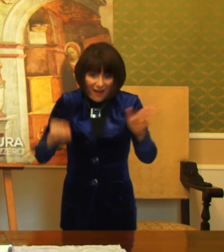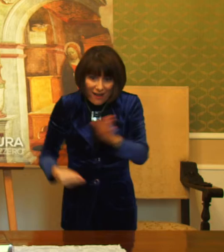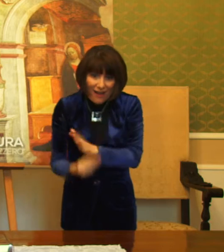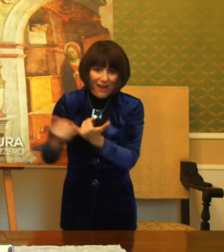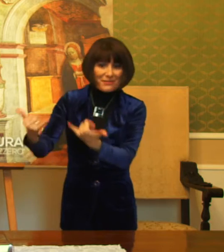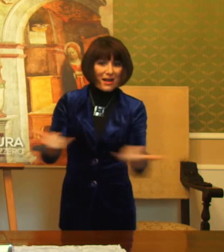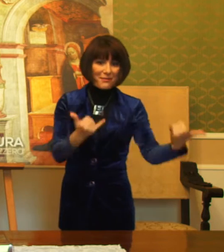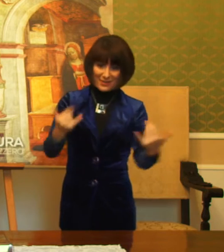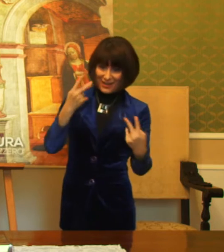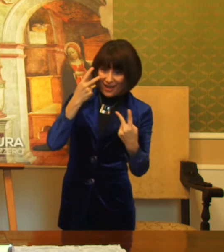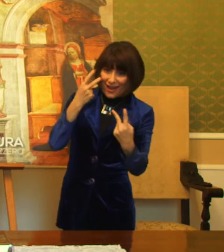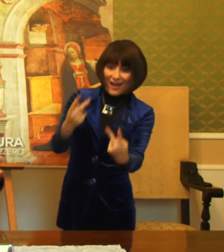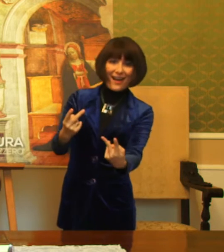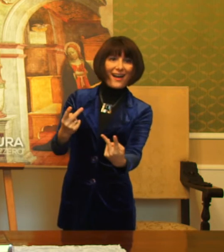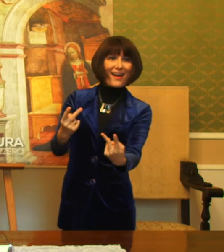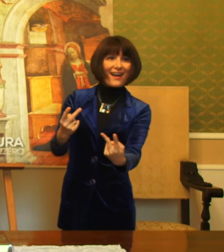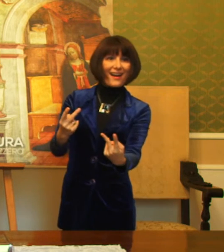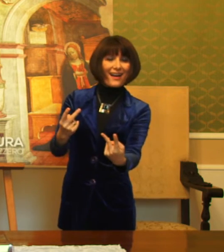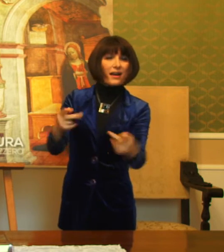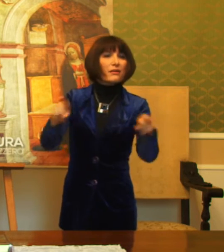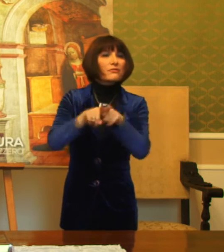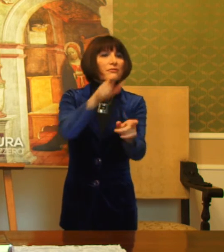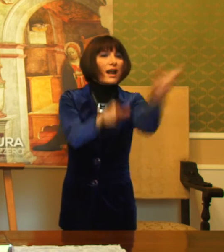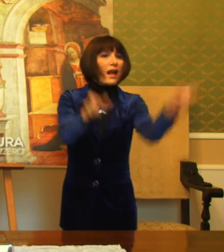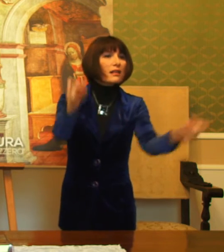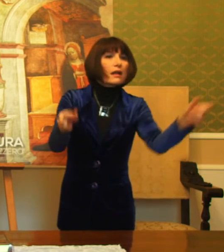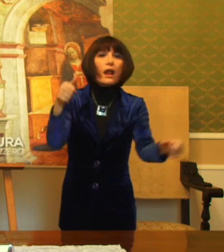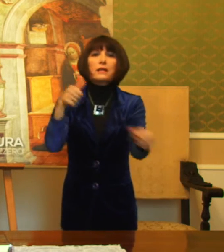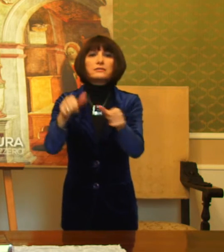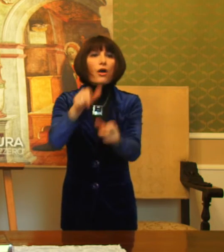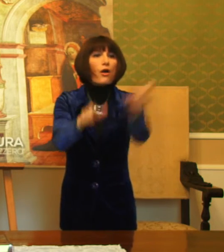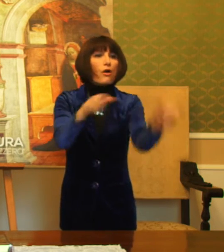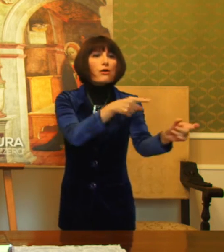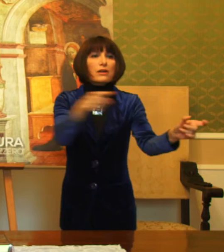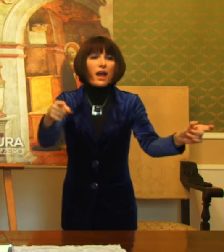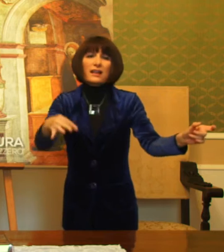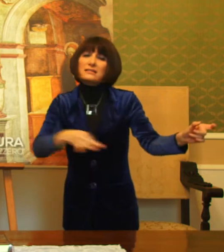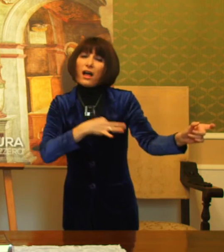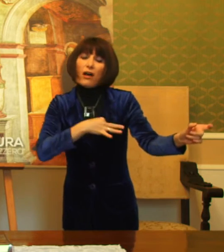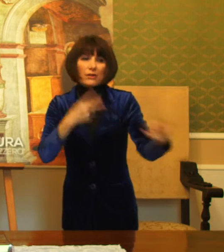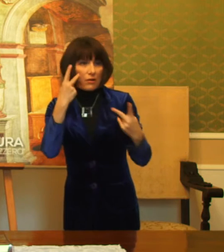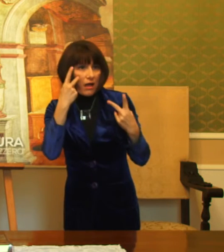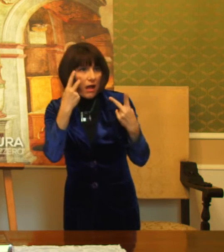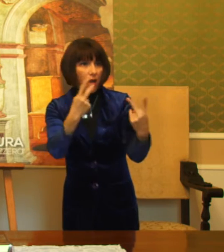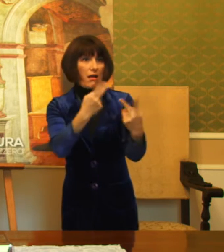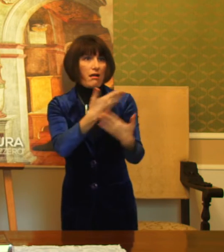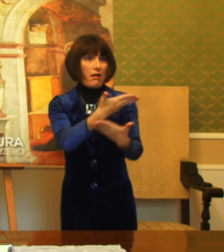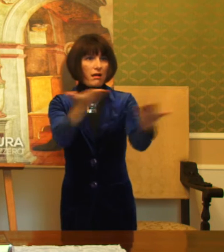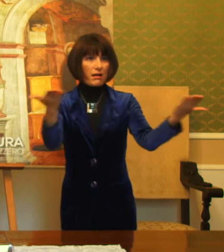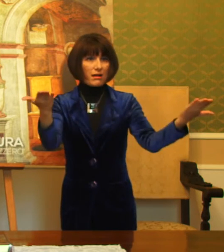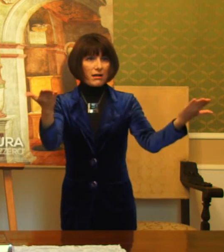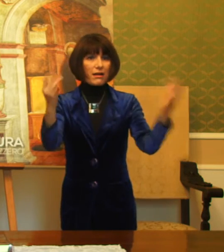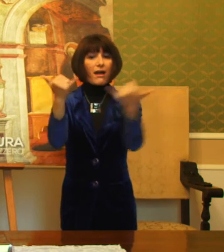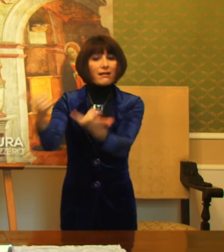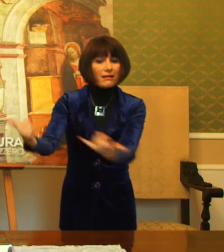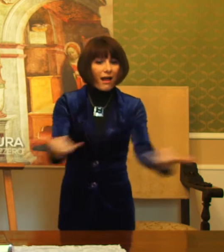se noi rivolgiamo il nostro sguardo ai fratelli, alle sorelle che sono nel bisogno. Vorrei davvero che il Natale ci